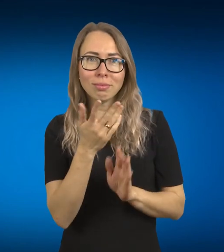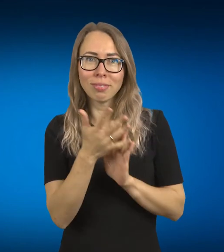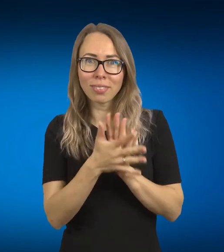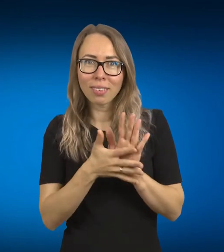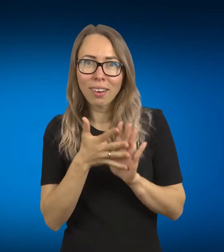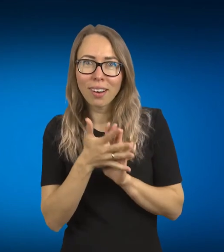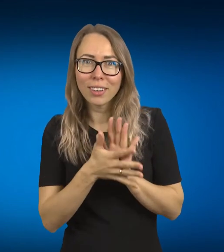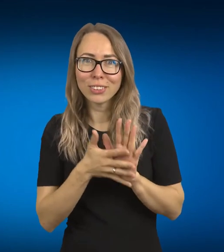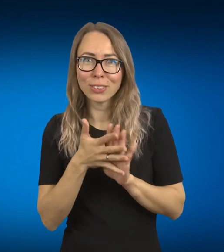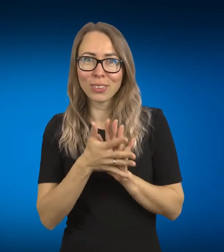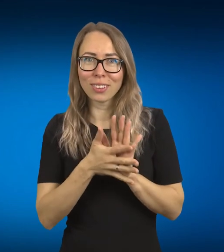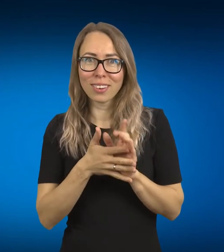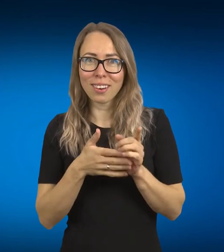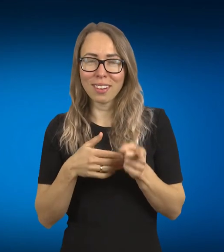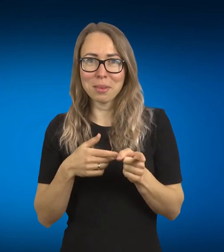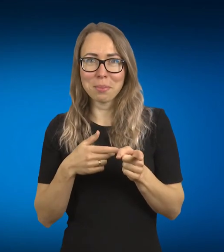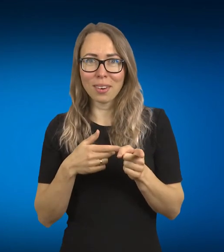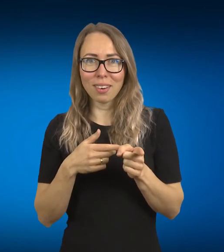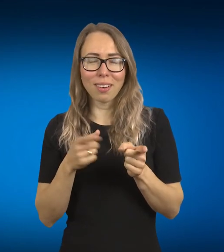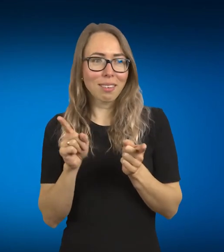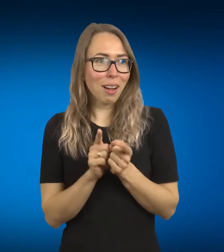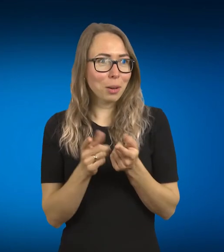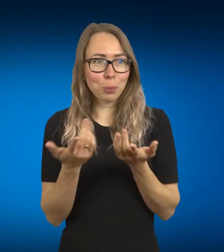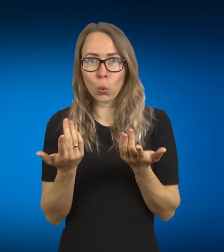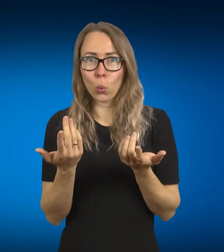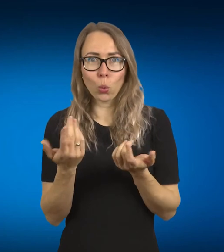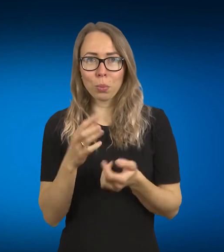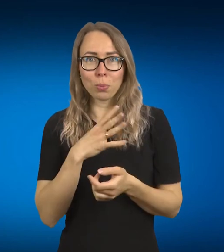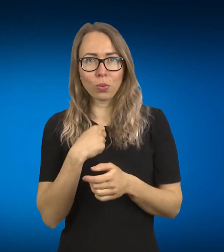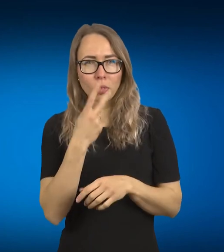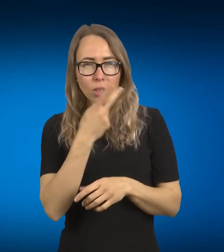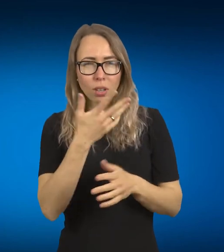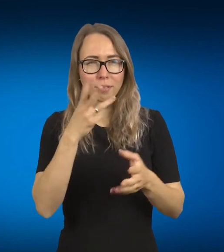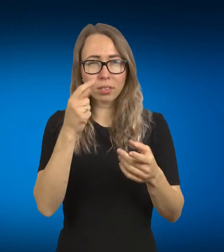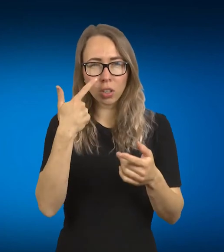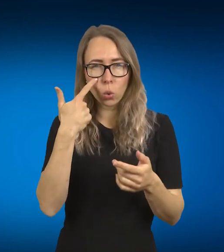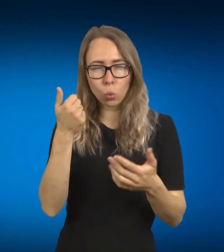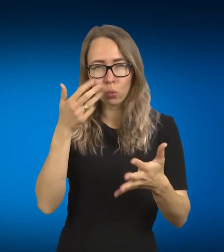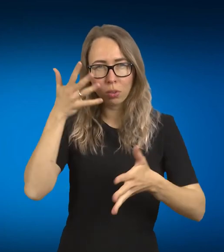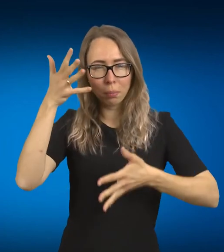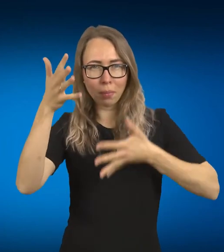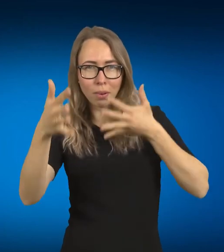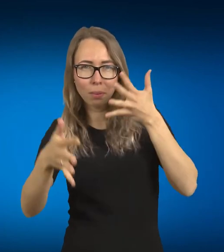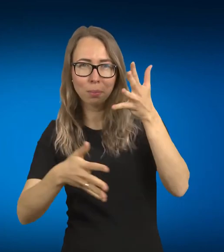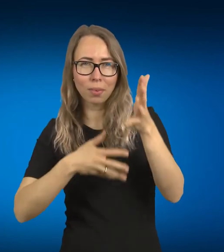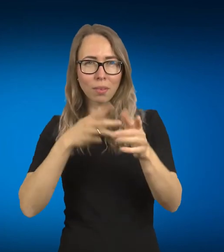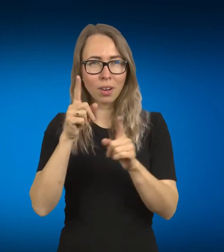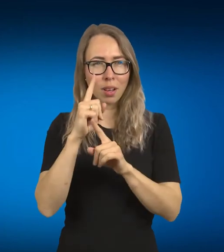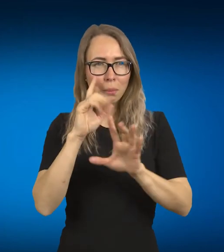plastišką ir išraškingą. Ir tokia kartu ir nepažinta